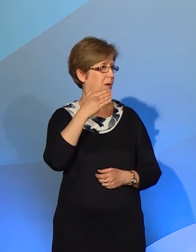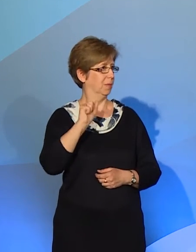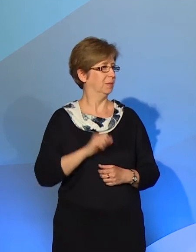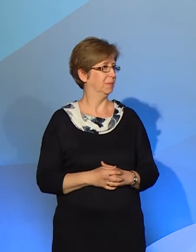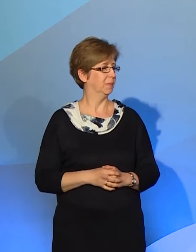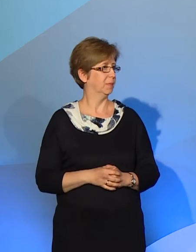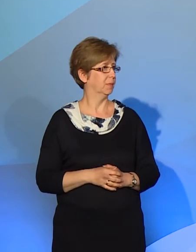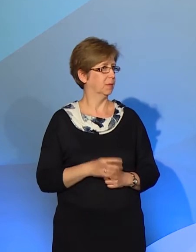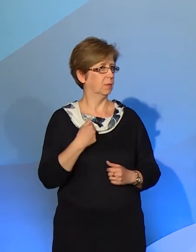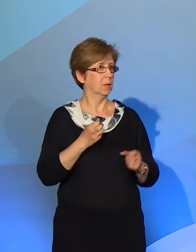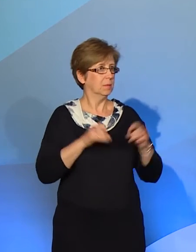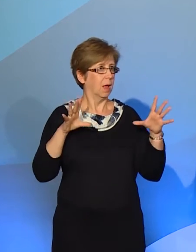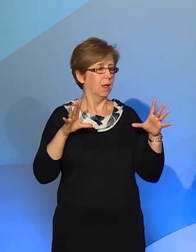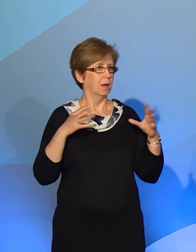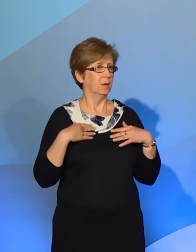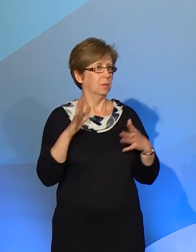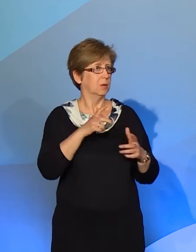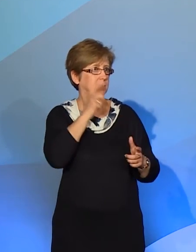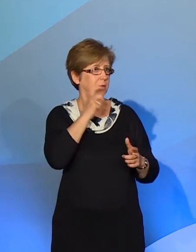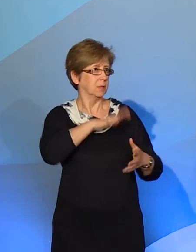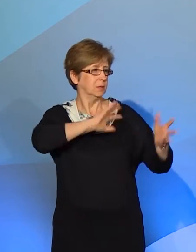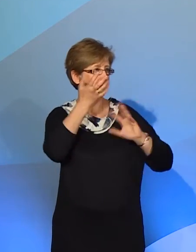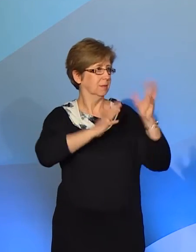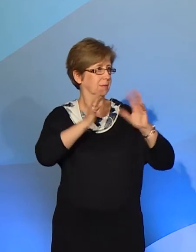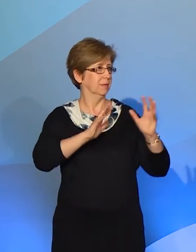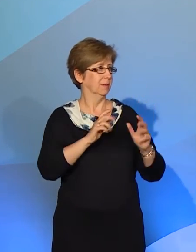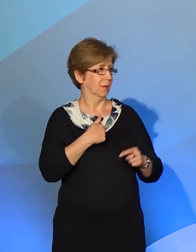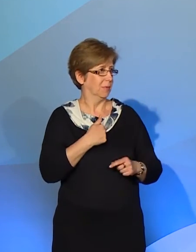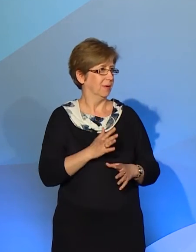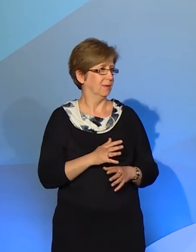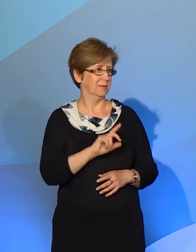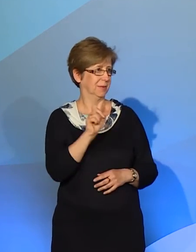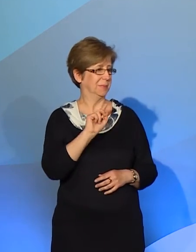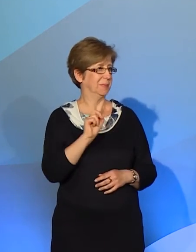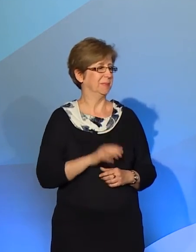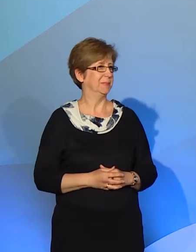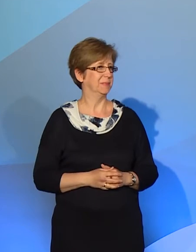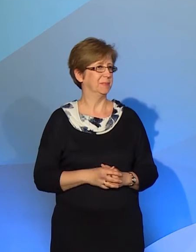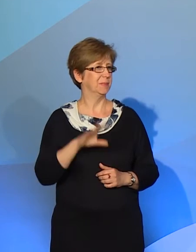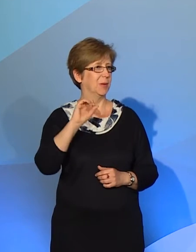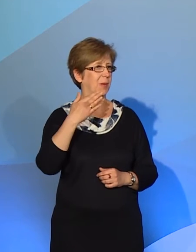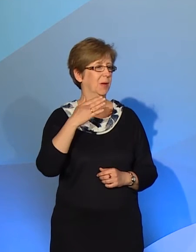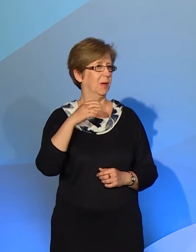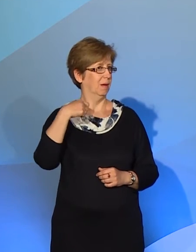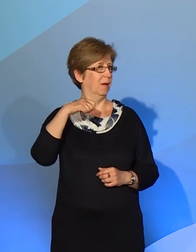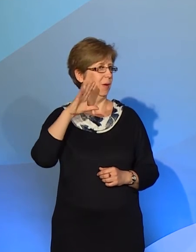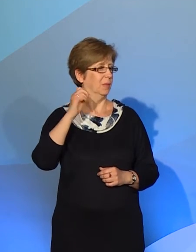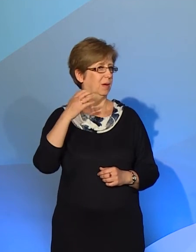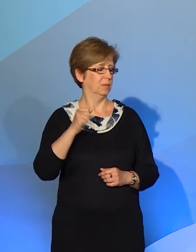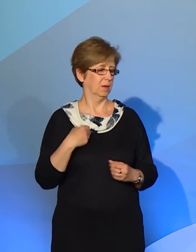Pomyślał Państwo, przestraszył się, terrorysta pewnie, macha rękoma, tak? Otóż nie. Obama zachował się tak, jak powinien się zachować kulturalny człowiek.